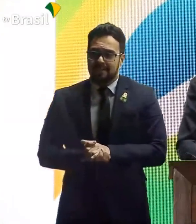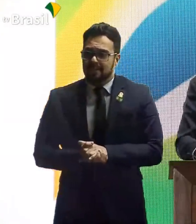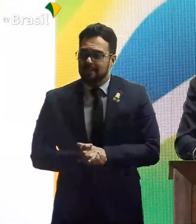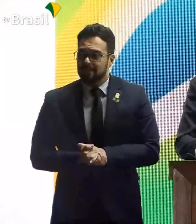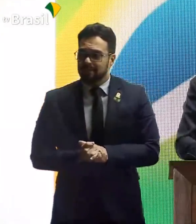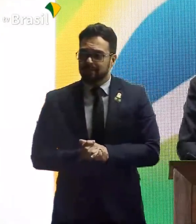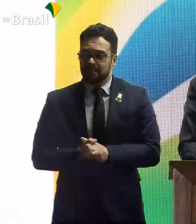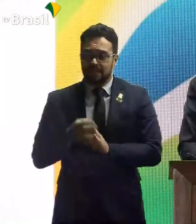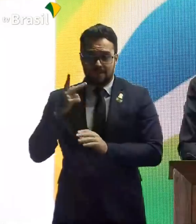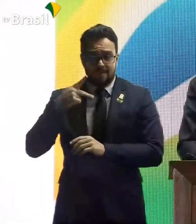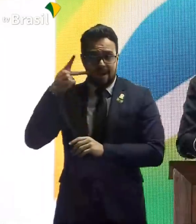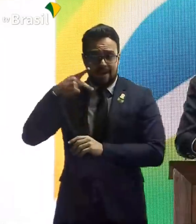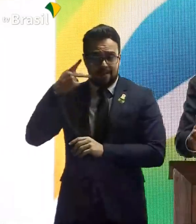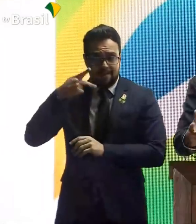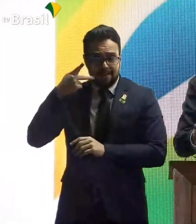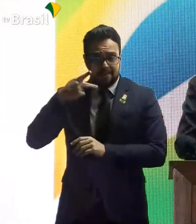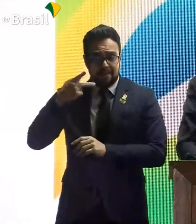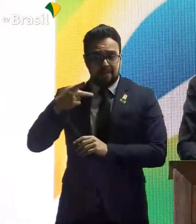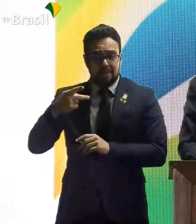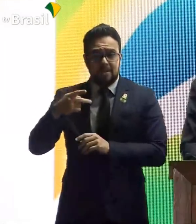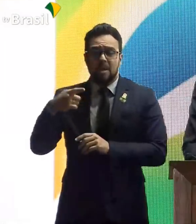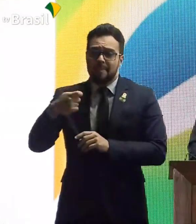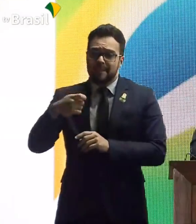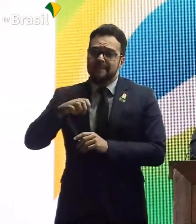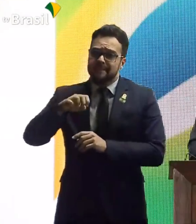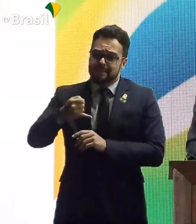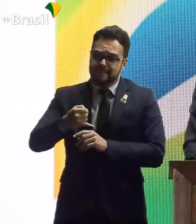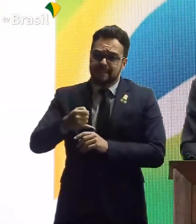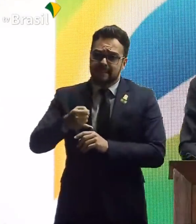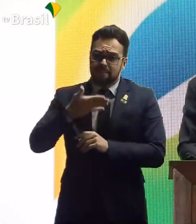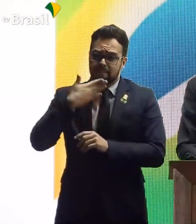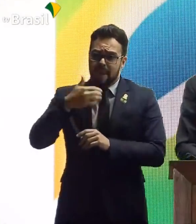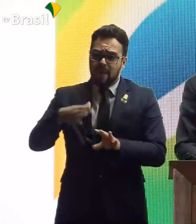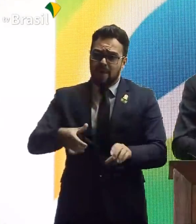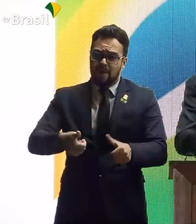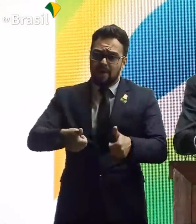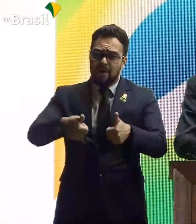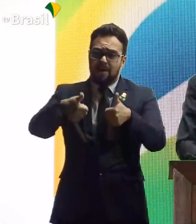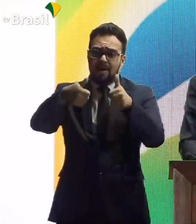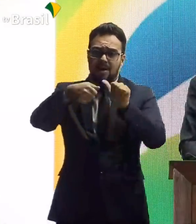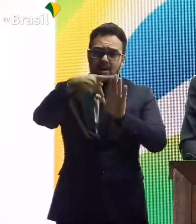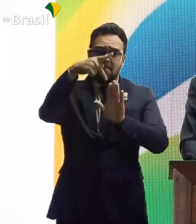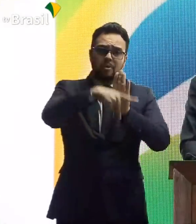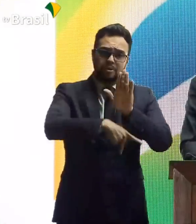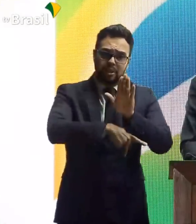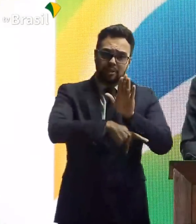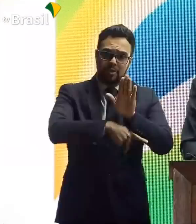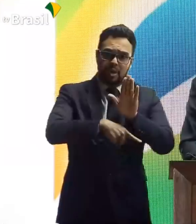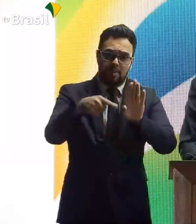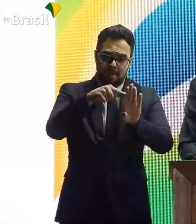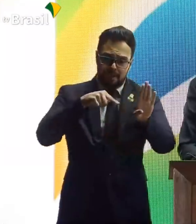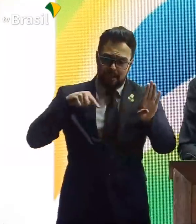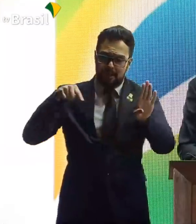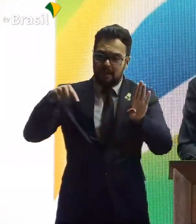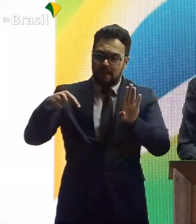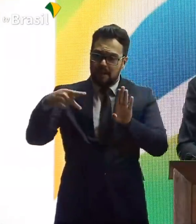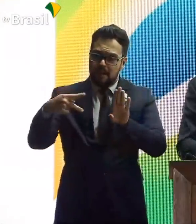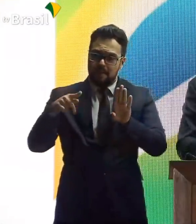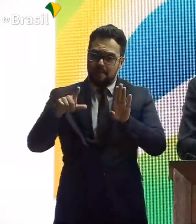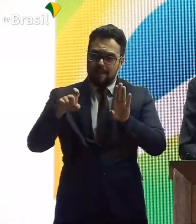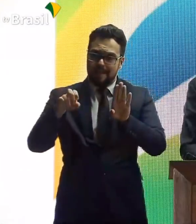O Parlamento tem que, sim, aperfeiçoar os projetos. Para chegar no plenário, isso um projeto compatível,